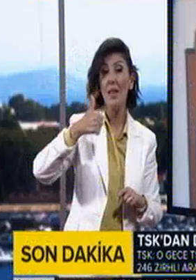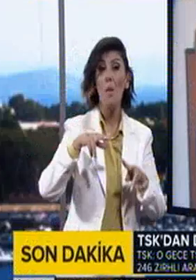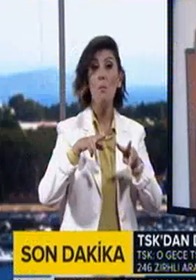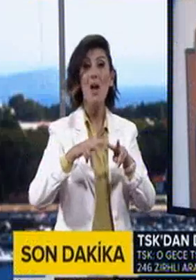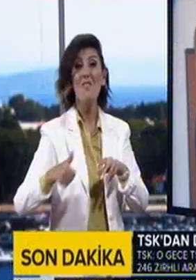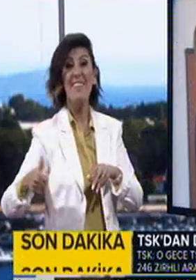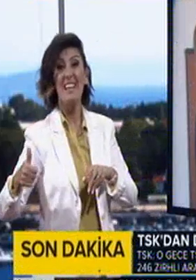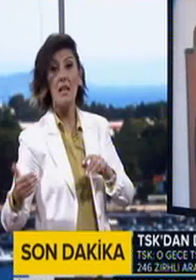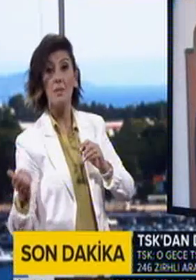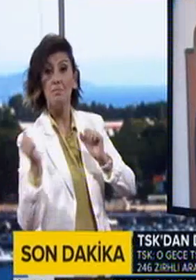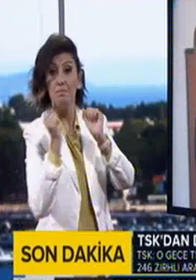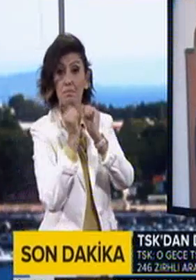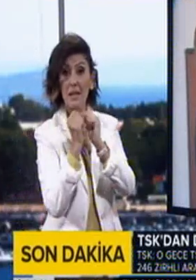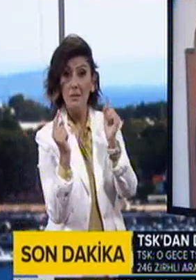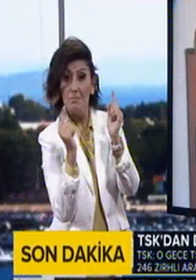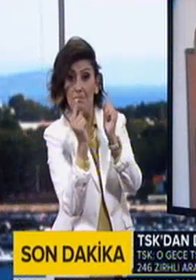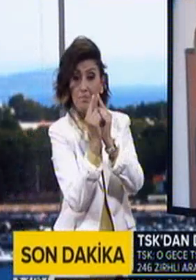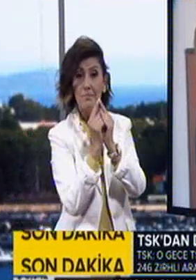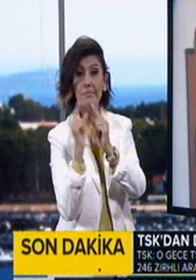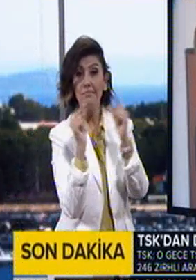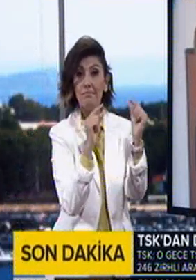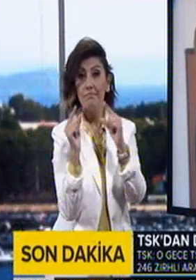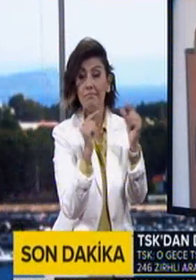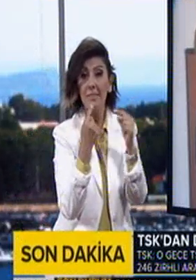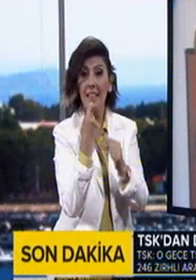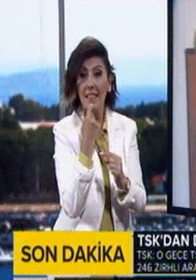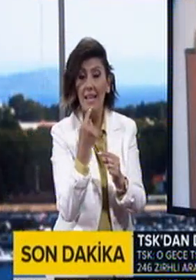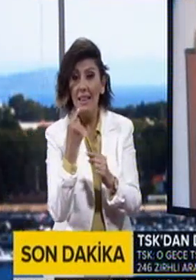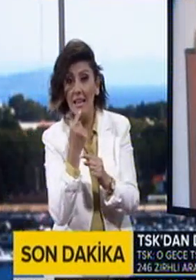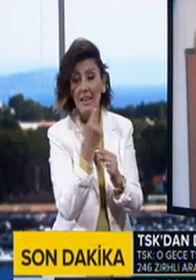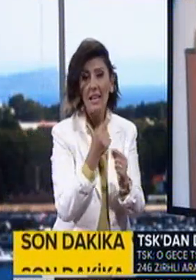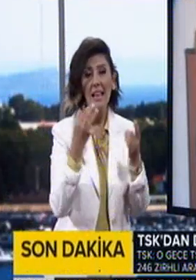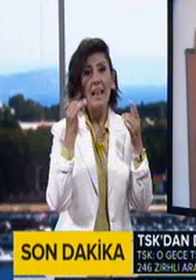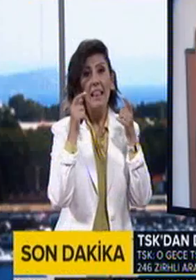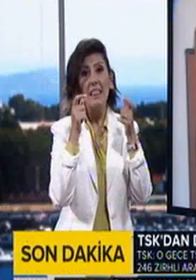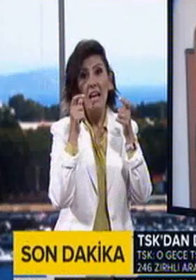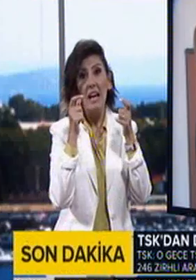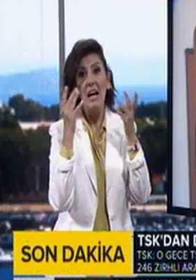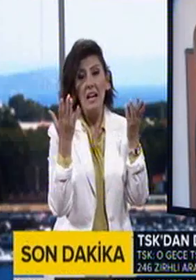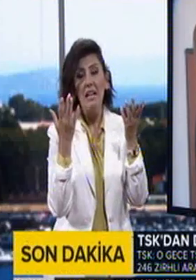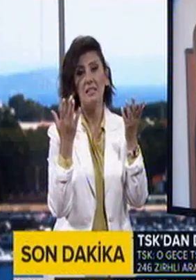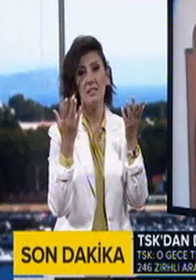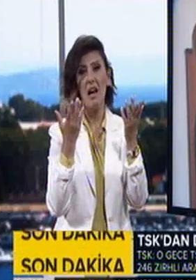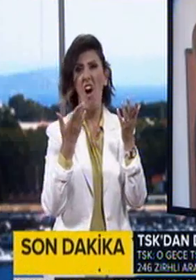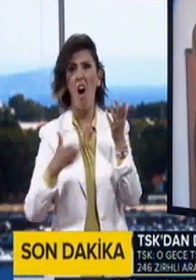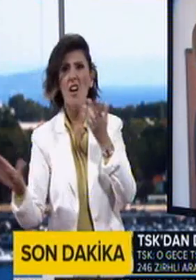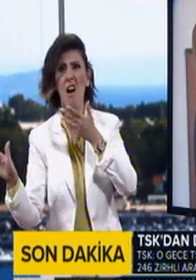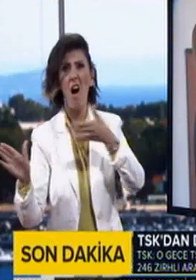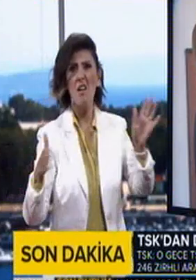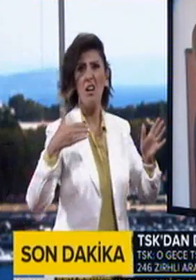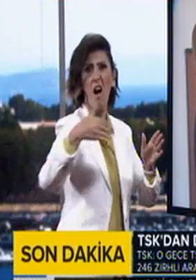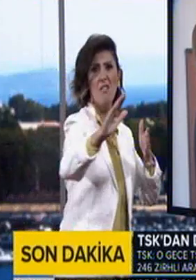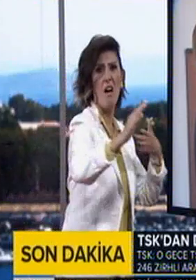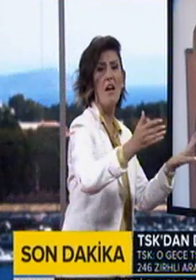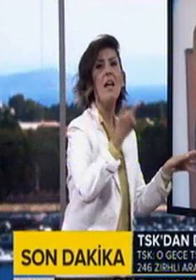nedenleri bir ara gelmesi, usluplarına daha dikkat etmeleri ve ayrıştıran bir dil yerine